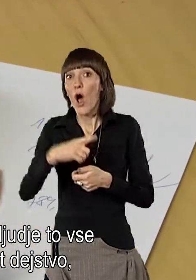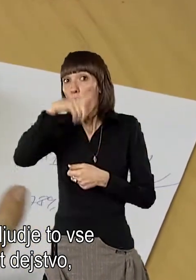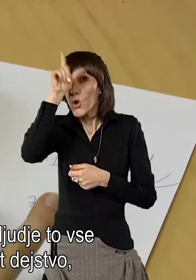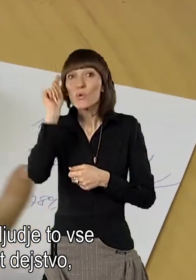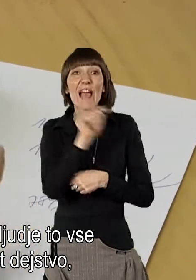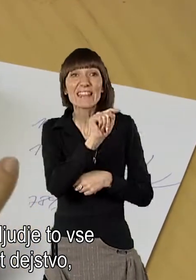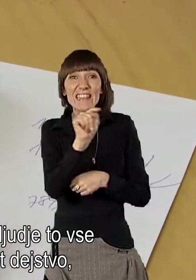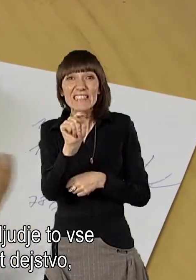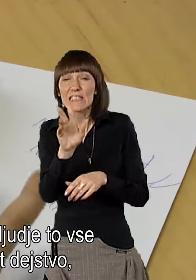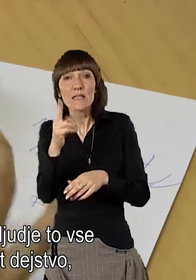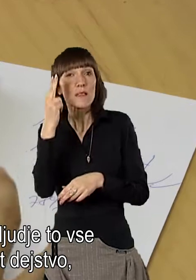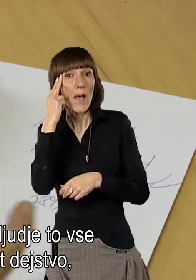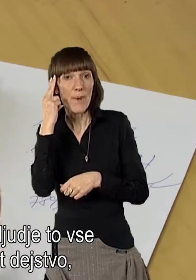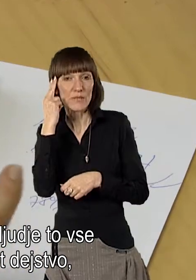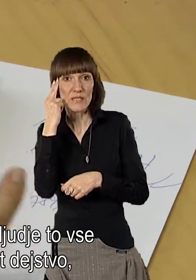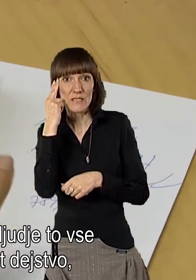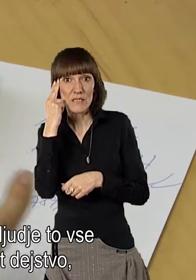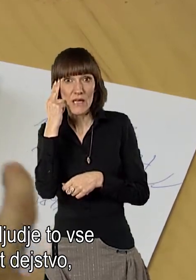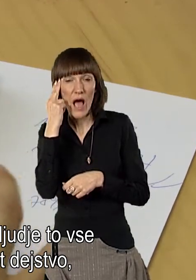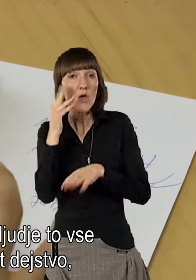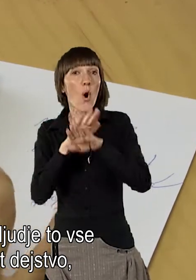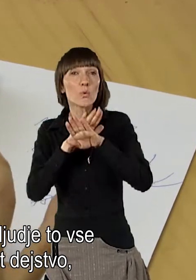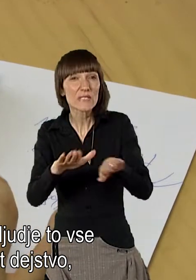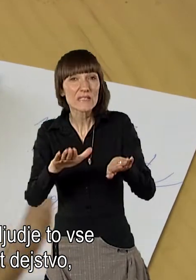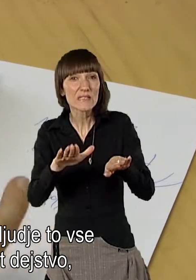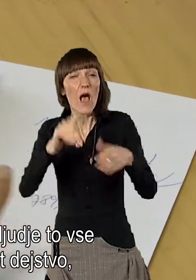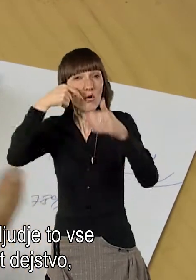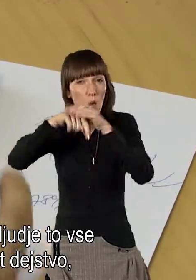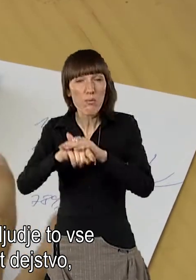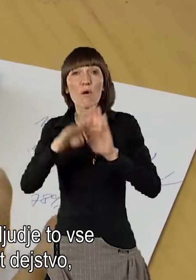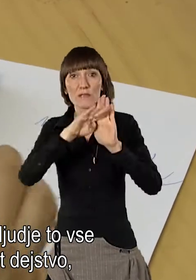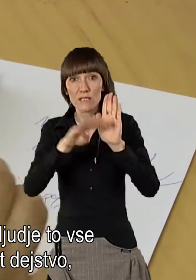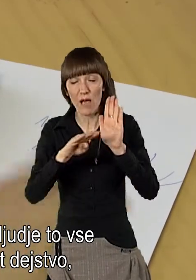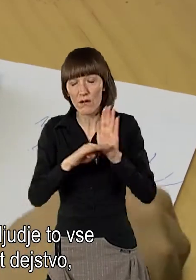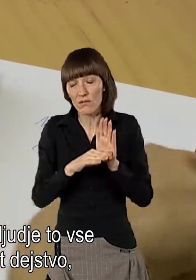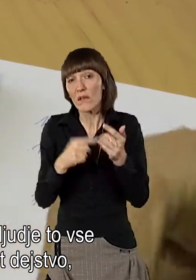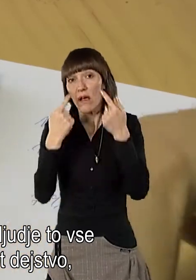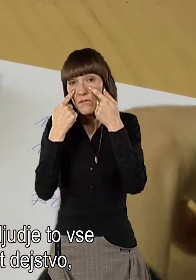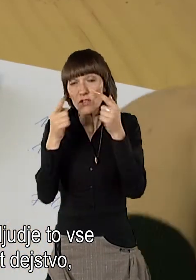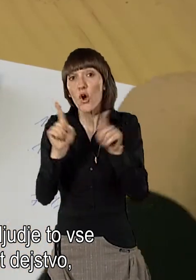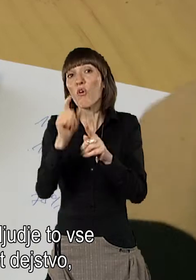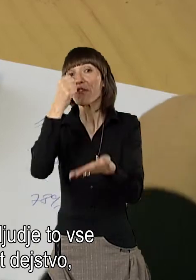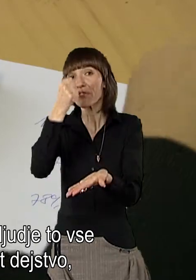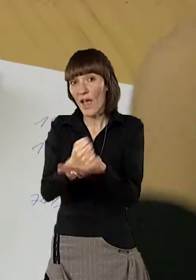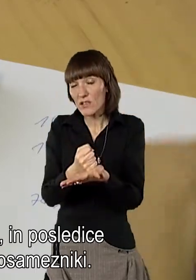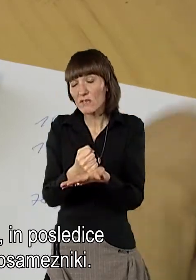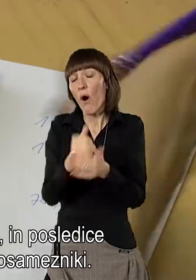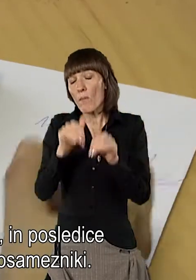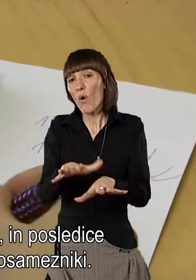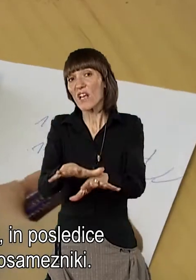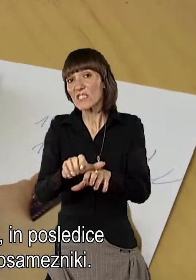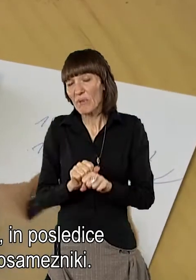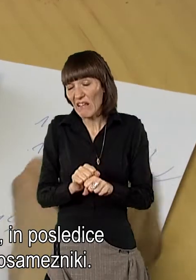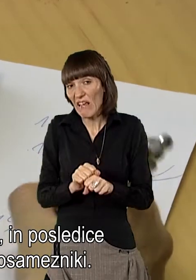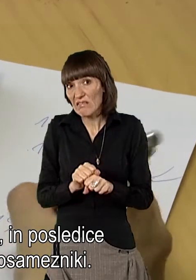ljudje pač tisti, ki ne poznajo to, vse skupaj jemljajo kot eno dejstvo, ki ga je